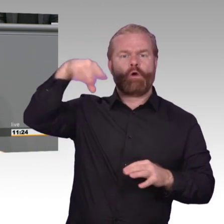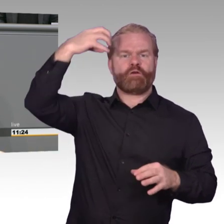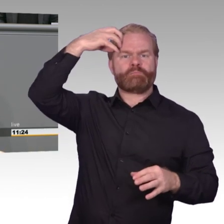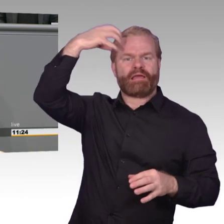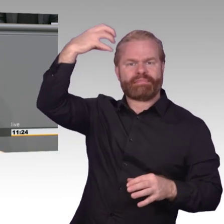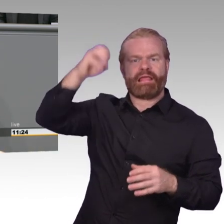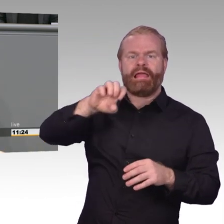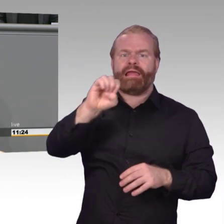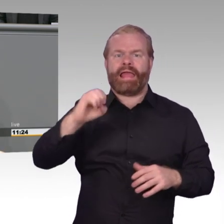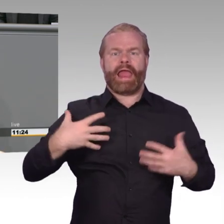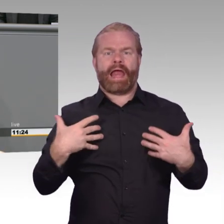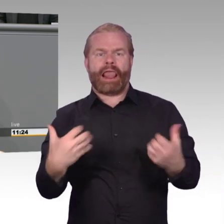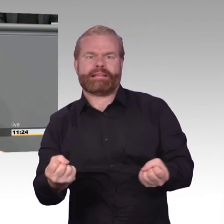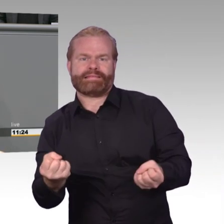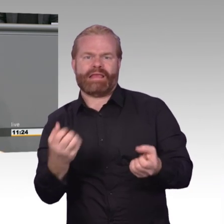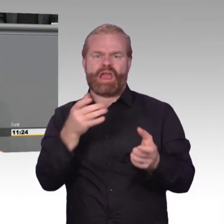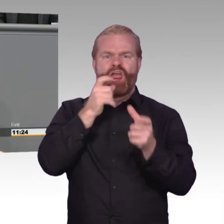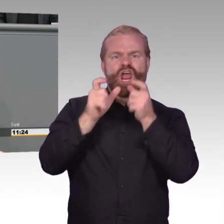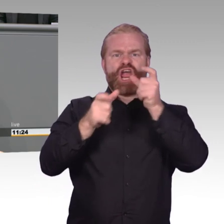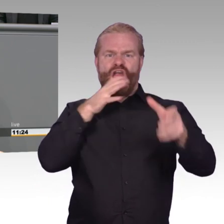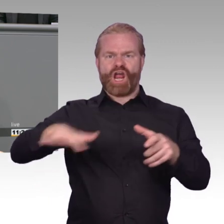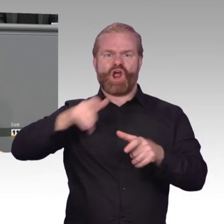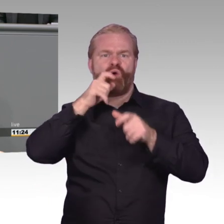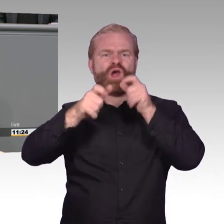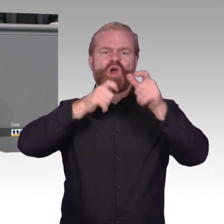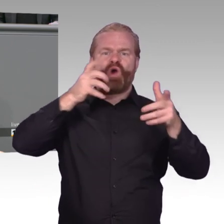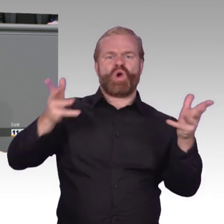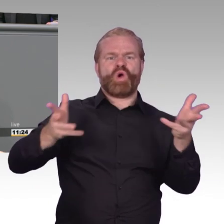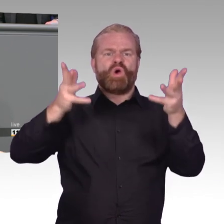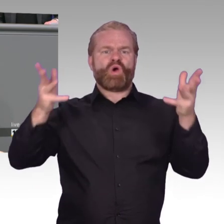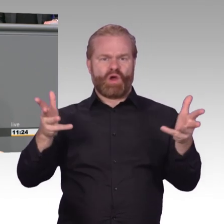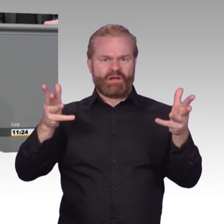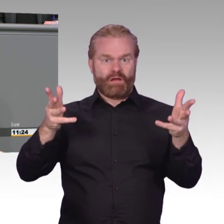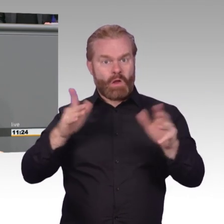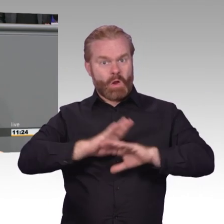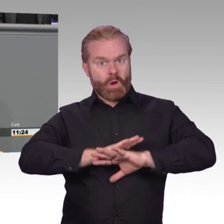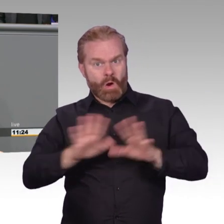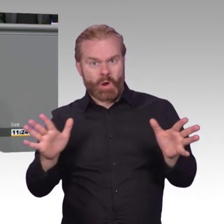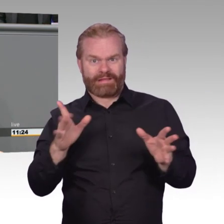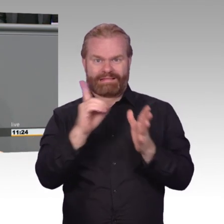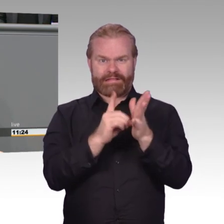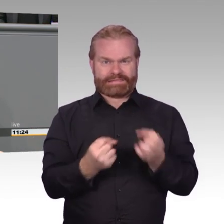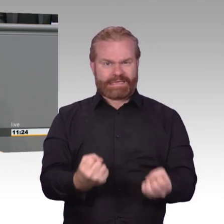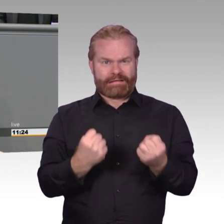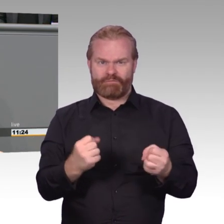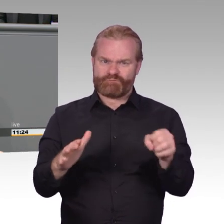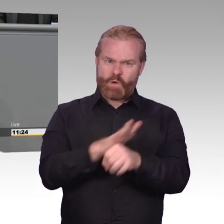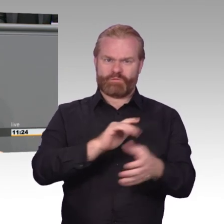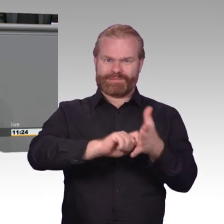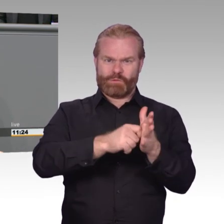Das kann auch das Vertrauen der Bürger stärken, die völlig zu Recht sehr vorsichtig mit ihren persönlichen Daten umgehen. Denn immer wieder hört